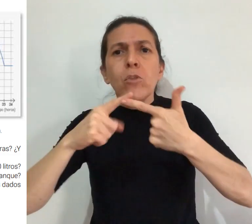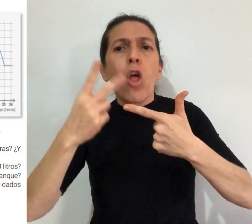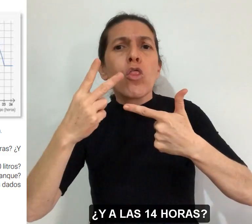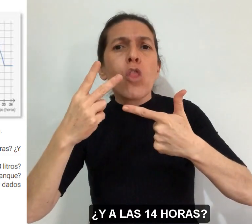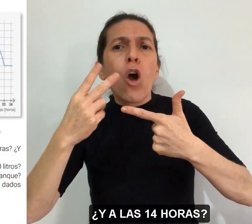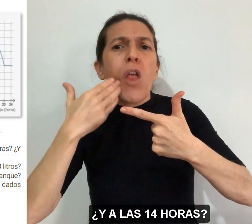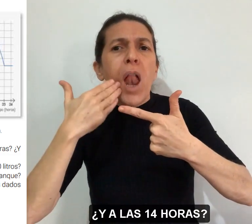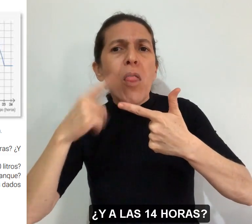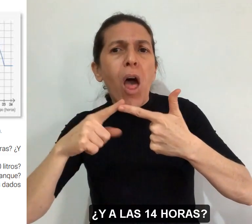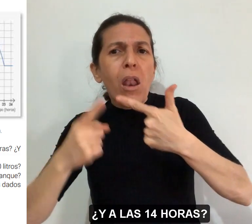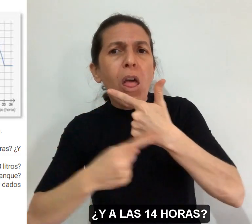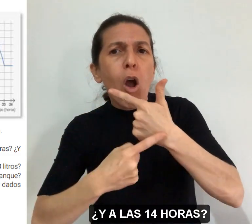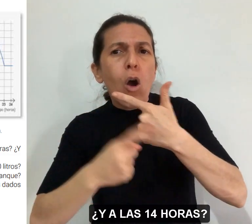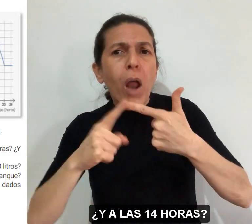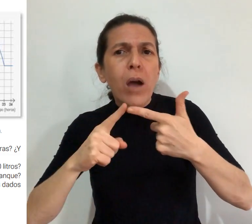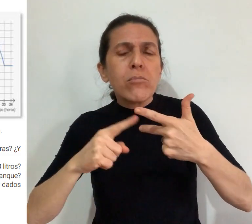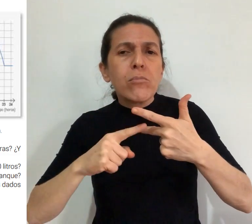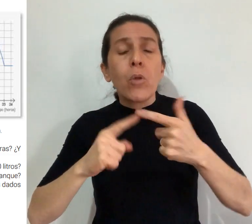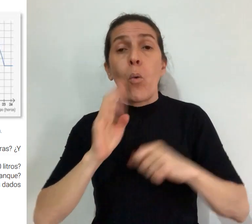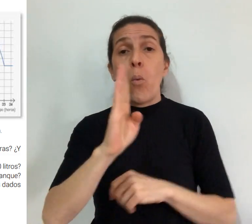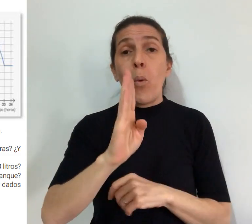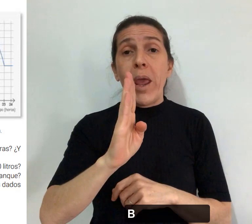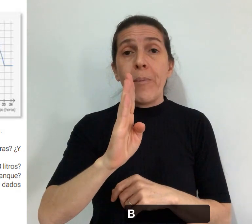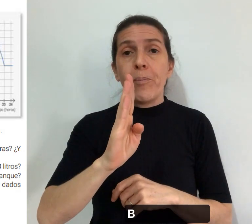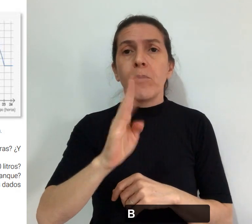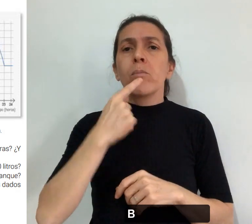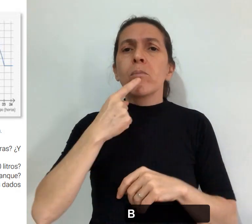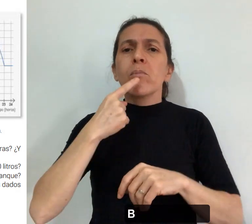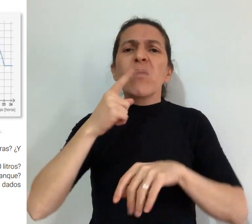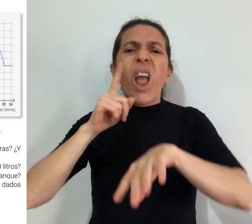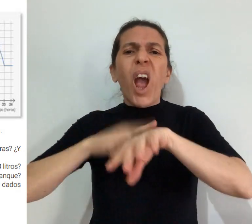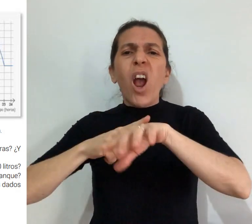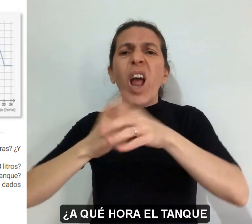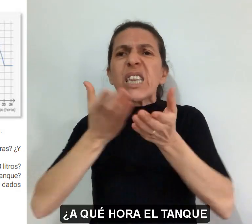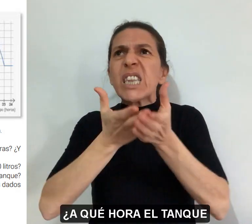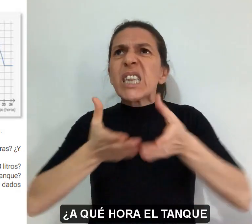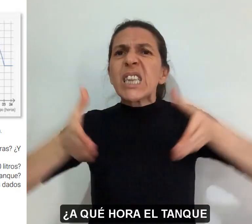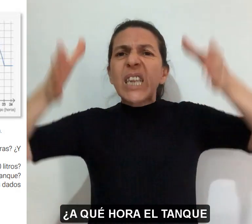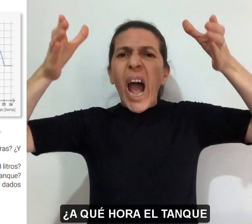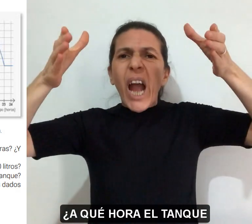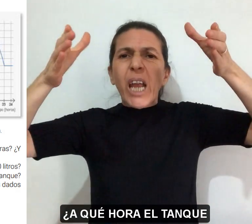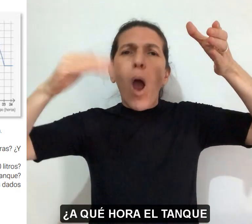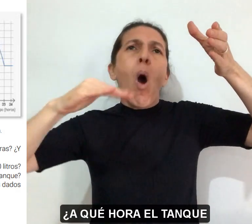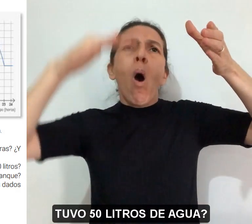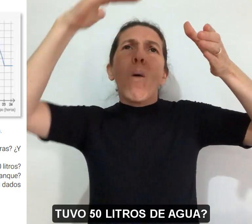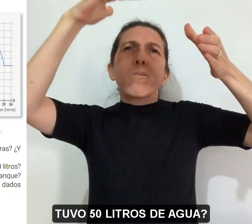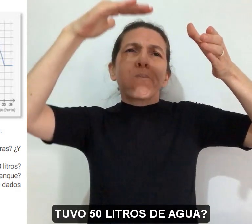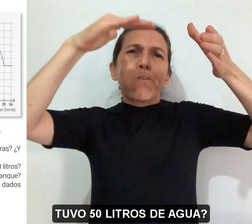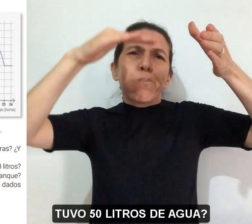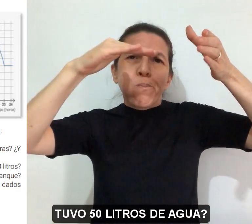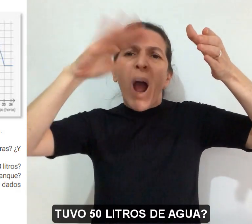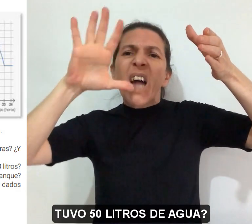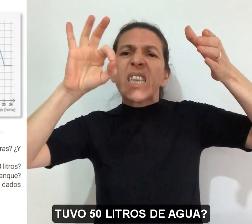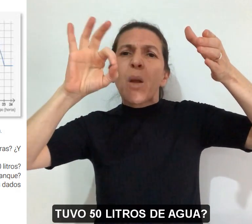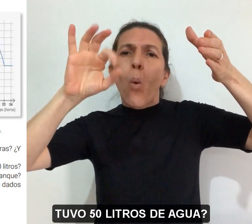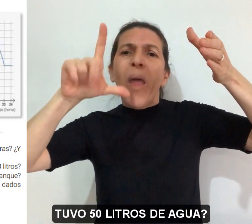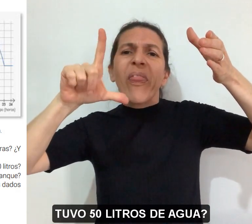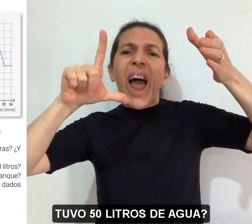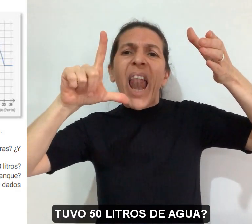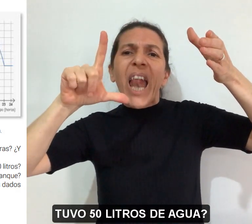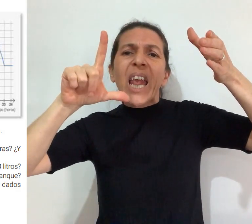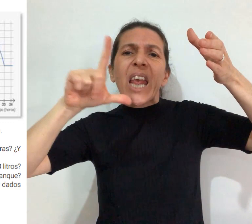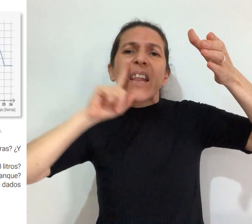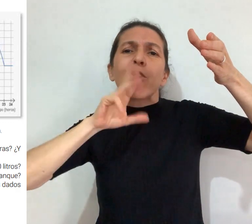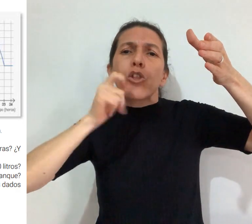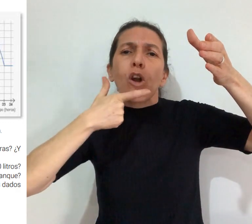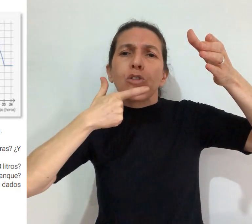¿Y a las 14 horas? B ¿A qué hora el tanque tuvo 50 litros de